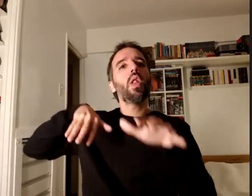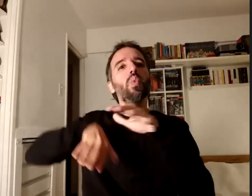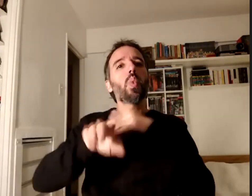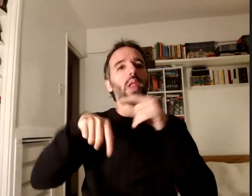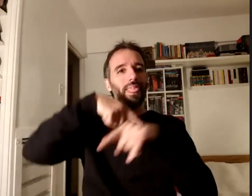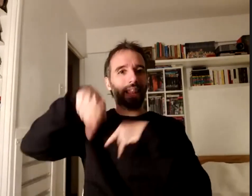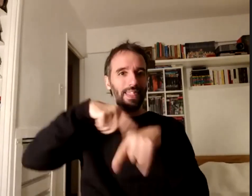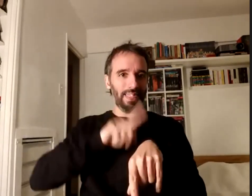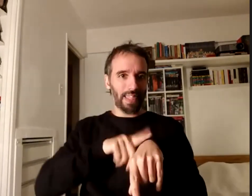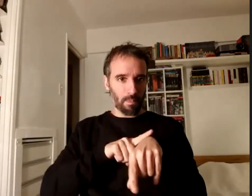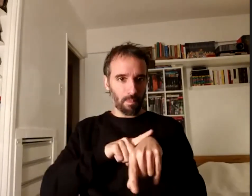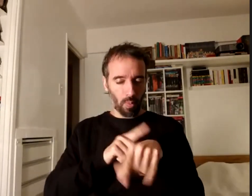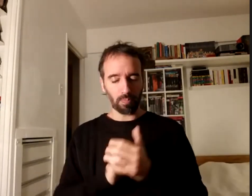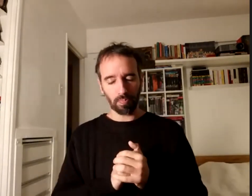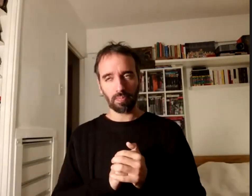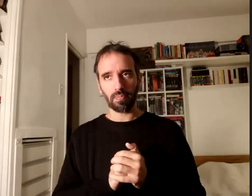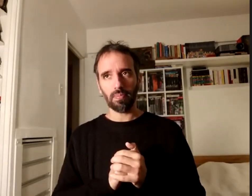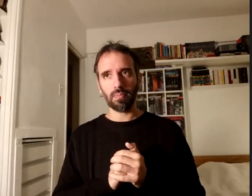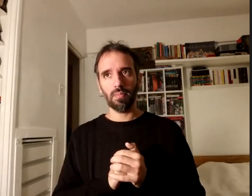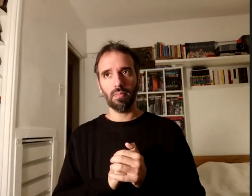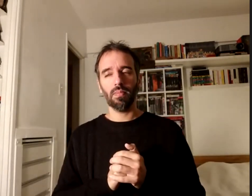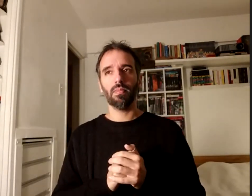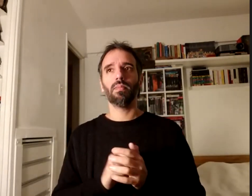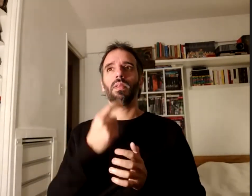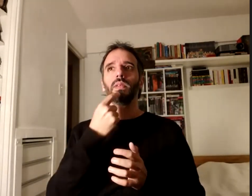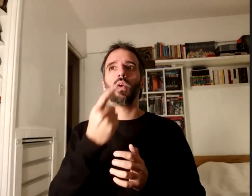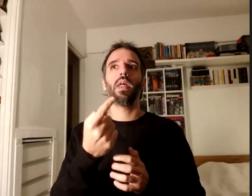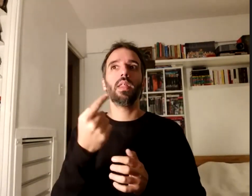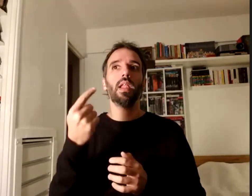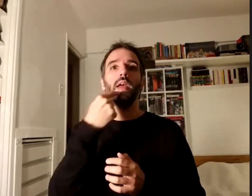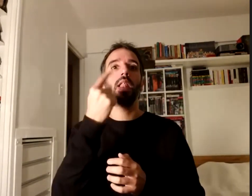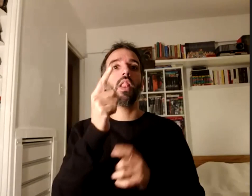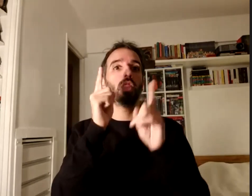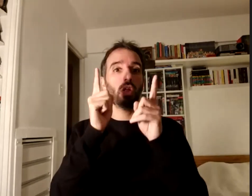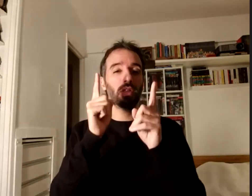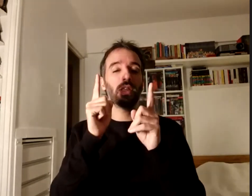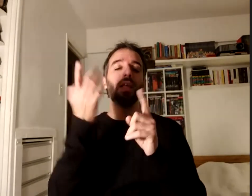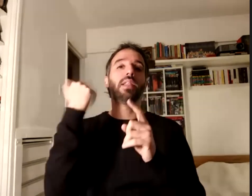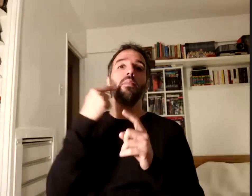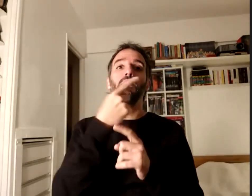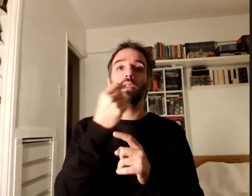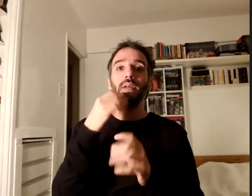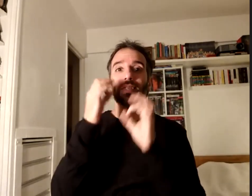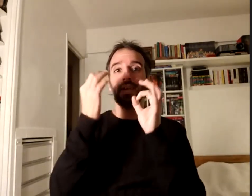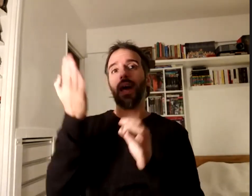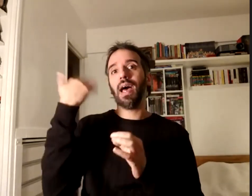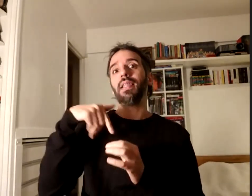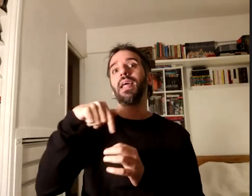vos me deciste que el docente se ocupaba cuando yo iba a Marcelo T antes la facultad estaba en Marcelo T y Ayacucho